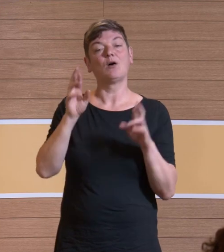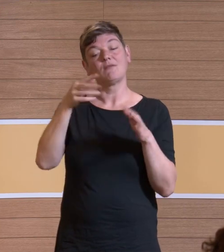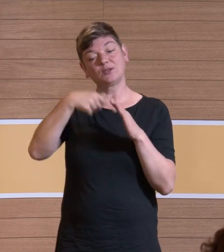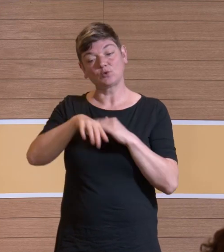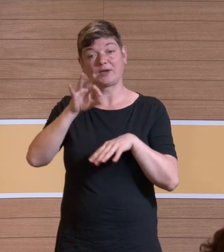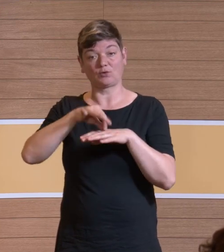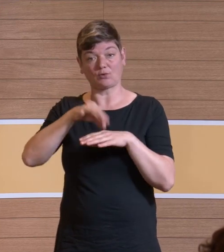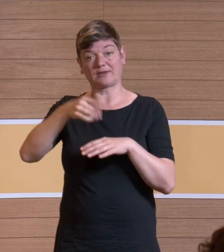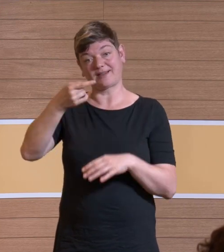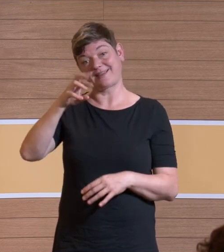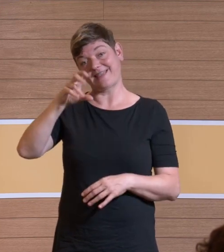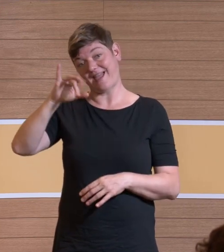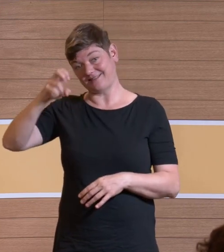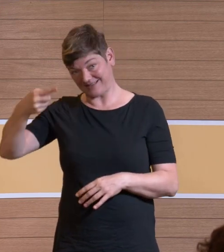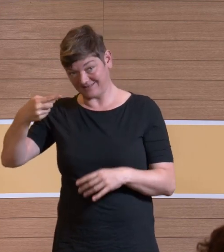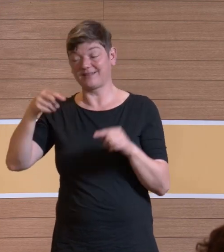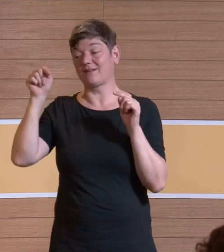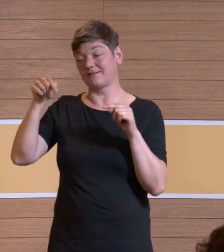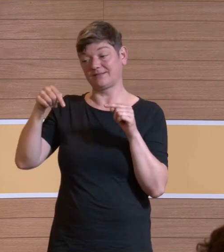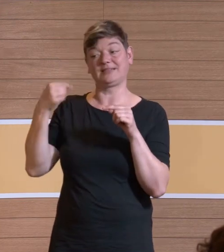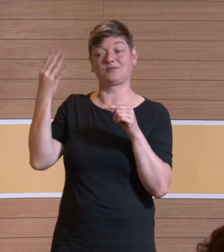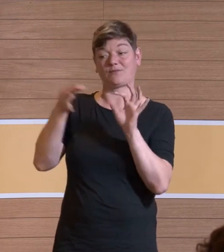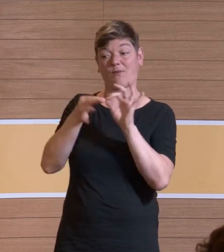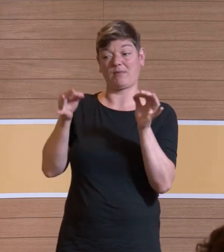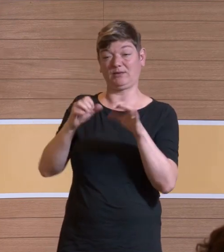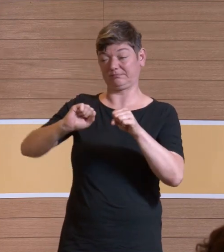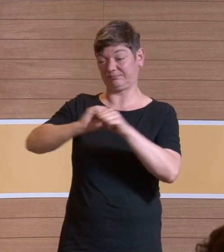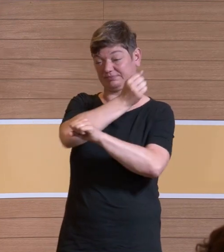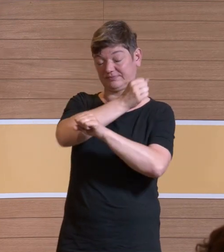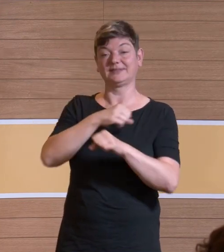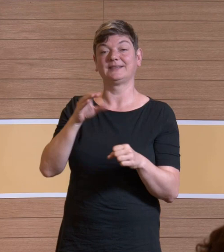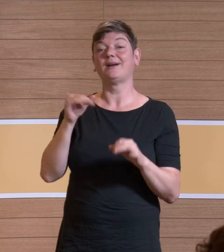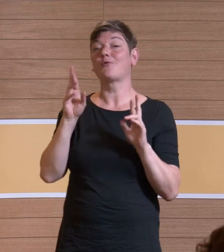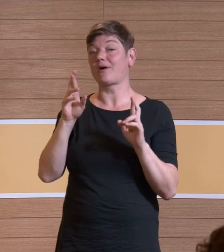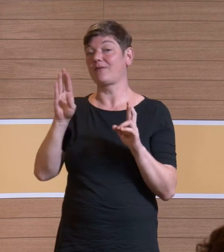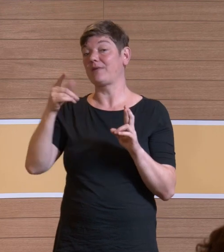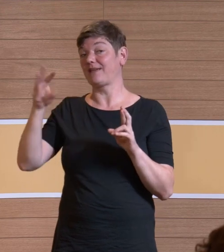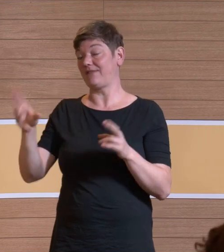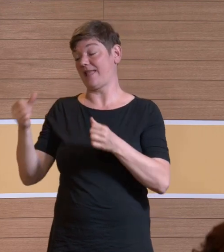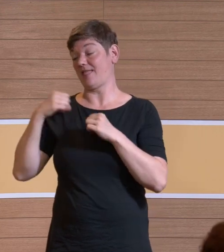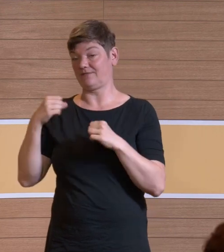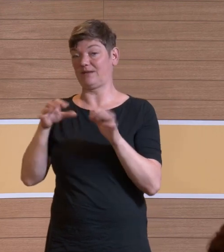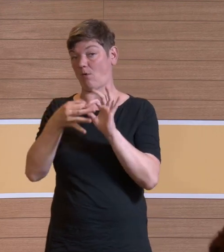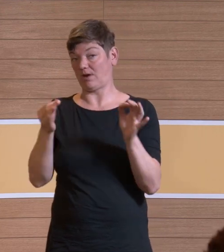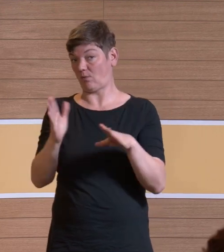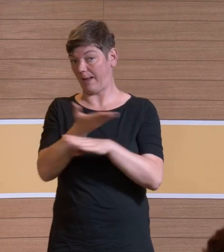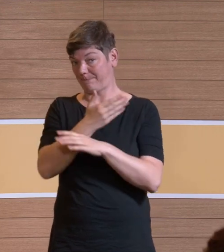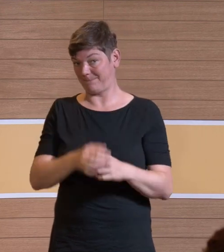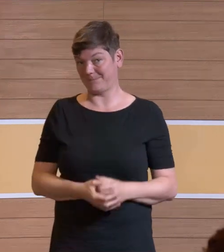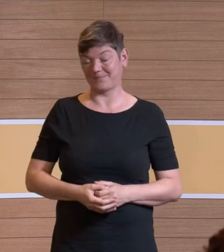Gerding, dass diese Grausamkeit irgendwann bei der BGW, mithilfe der BGW irgendwann beendet wird.